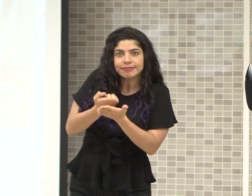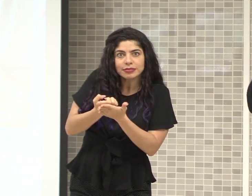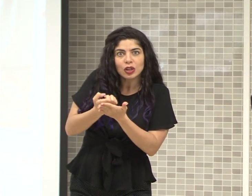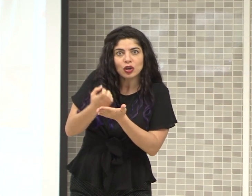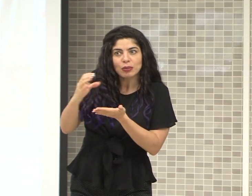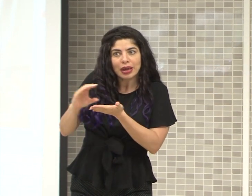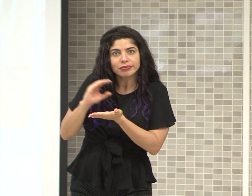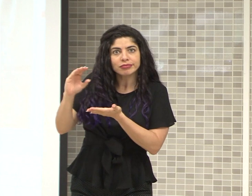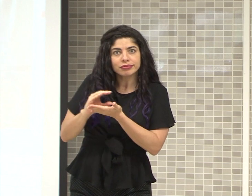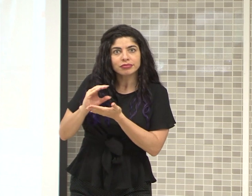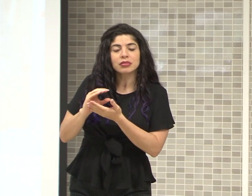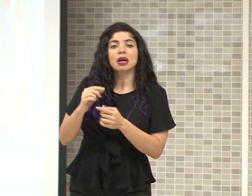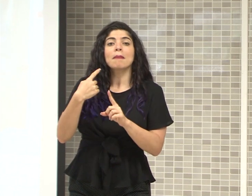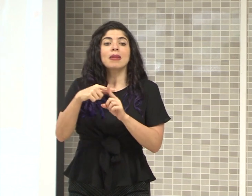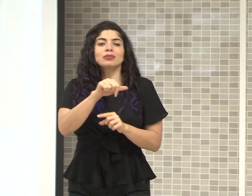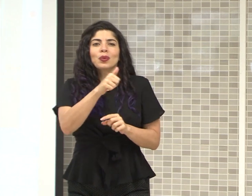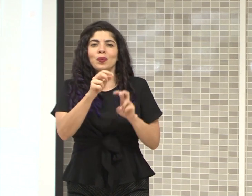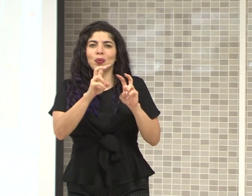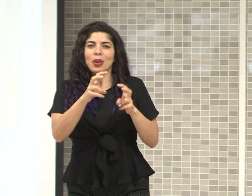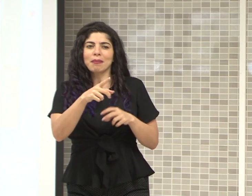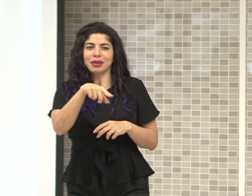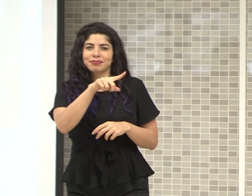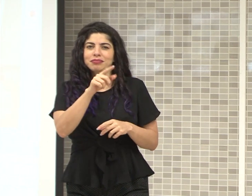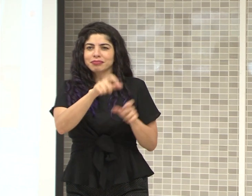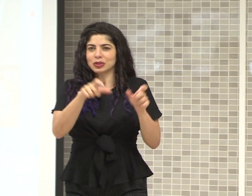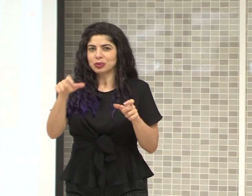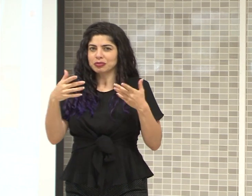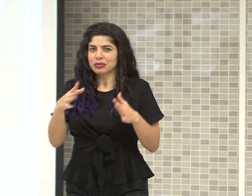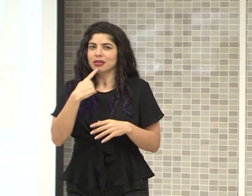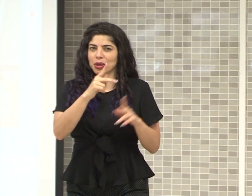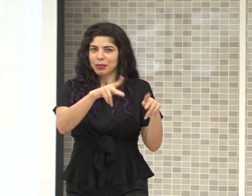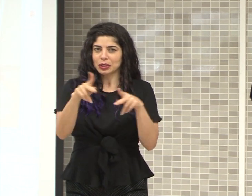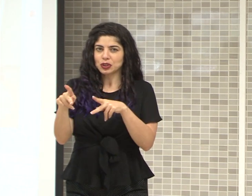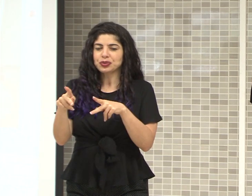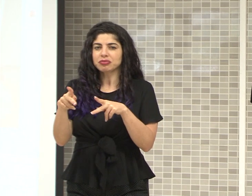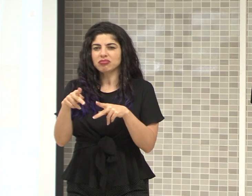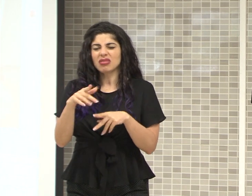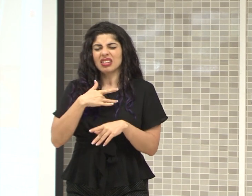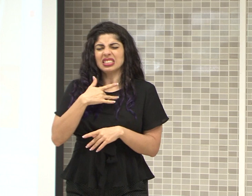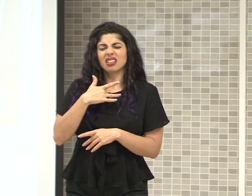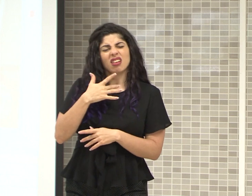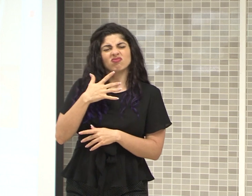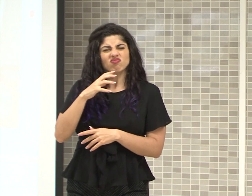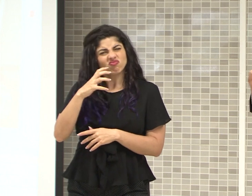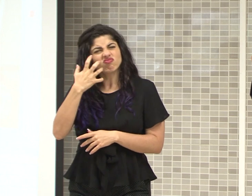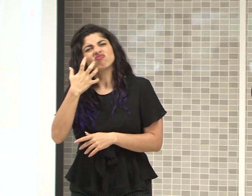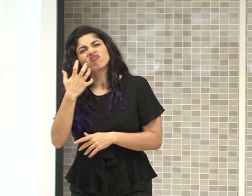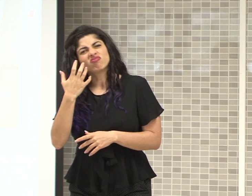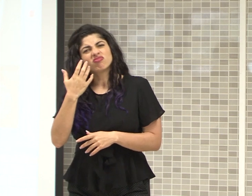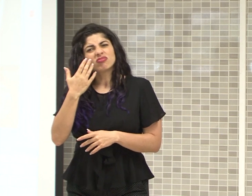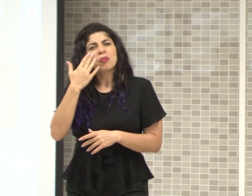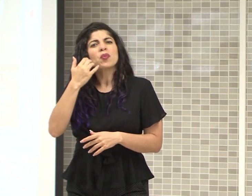con otro tema que se habló acá, también, que subrayaron varias personas, de la molestia, que puede